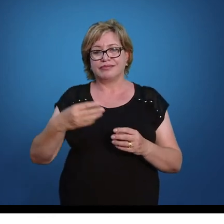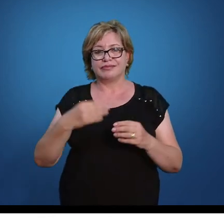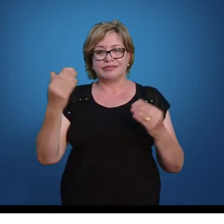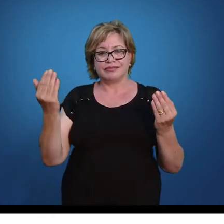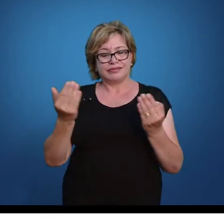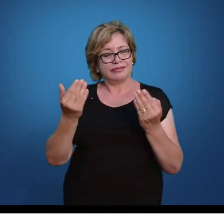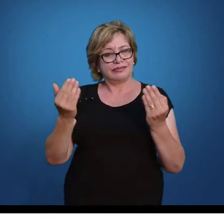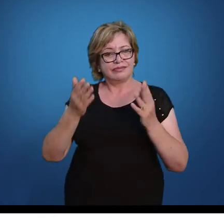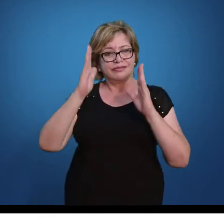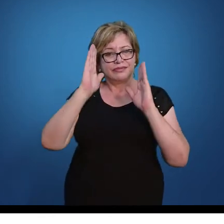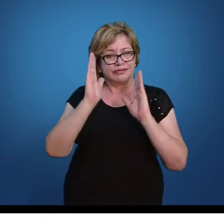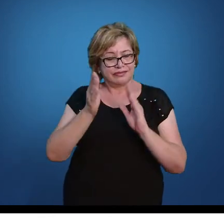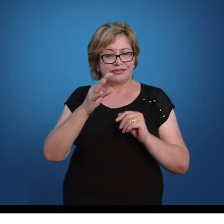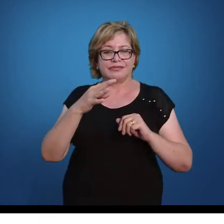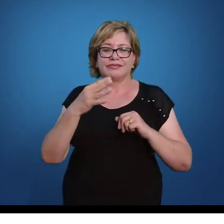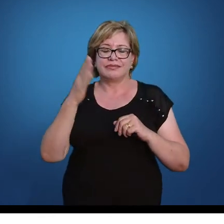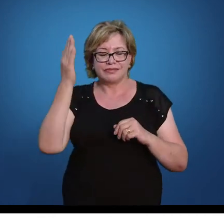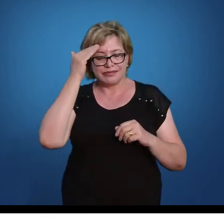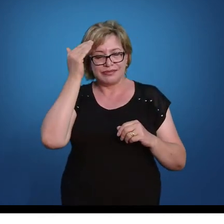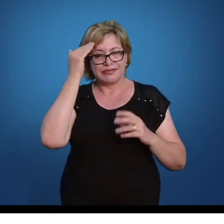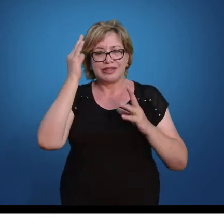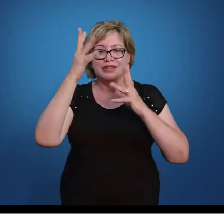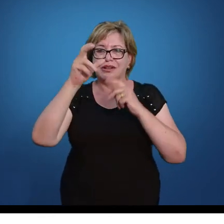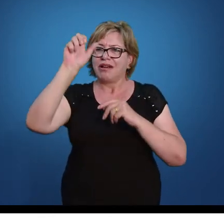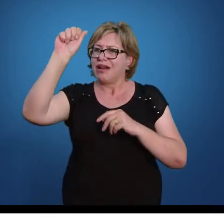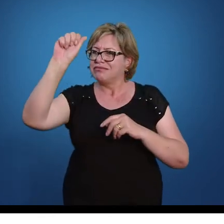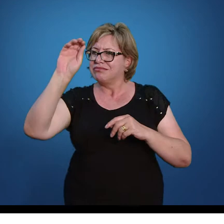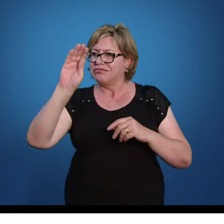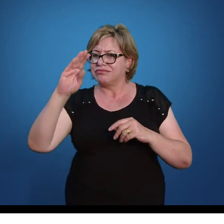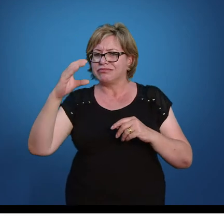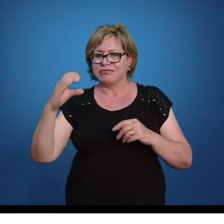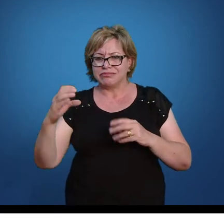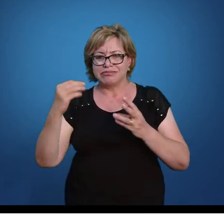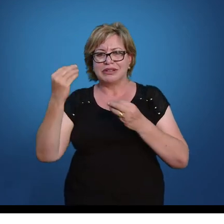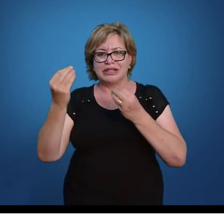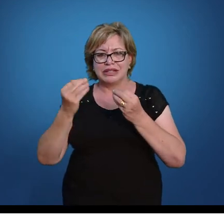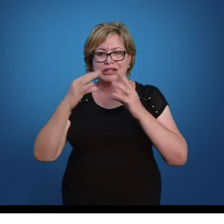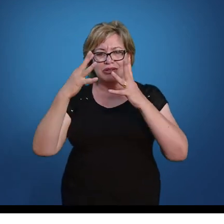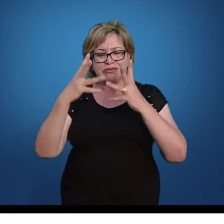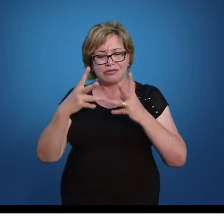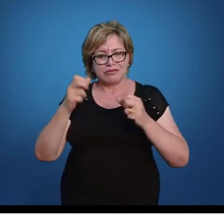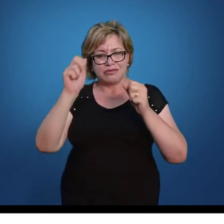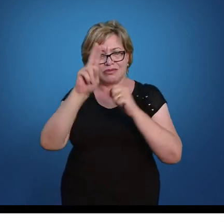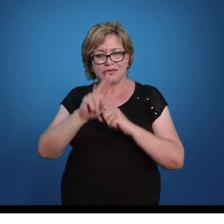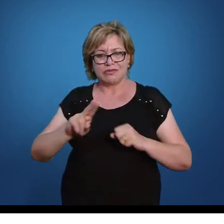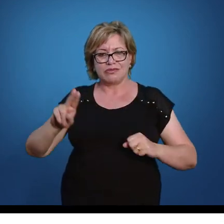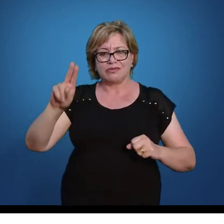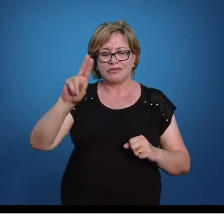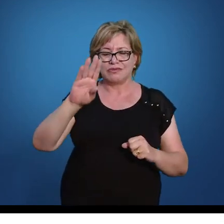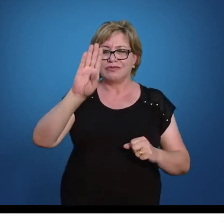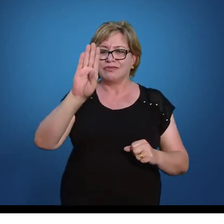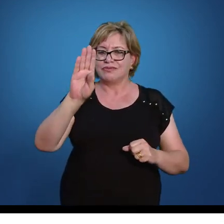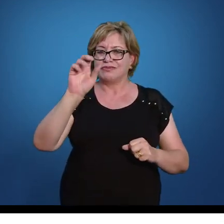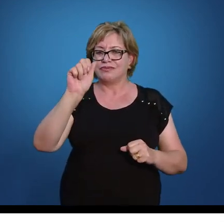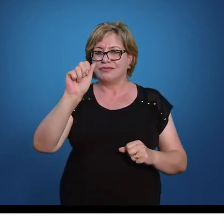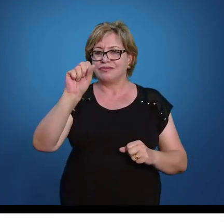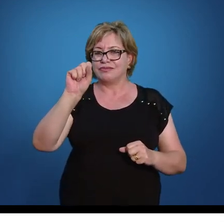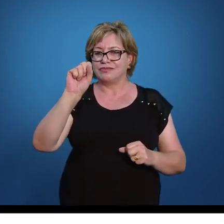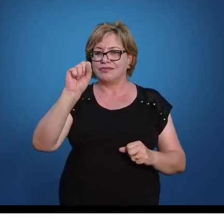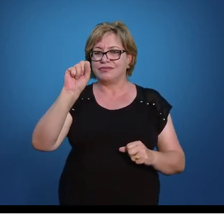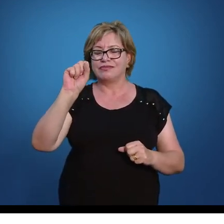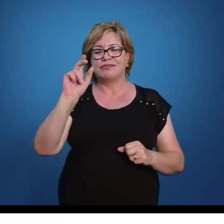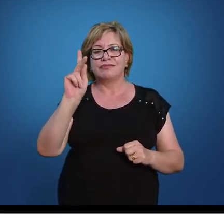Agora que eu já conheço que toda a equação do segundo grau pode ser resolvida com essa expressão, eu vou